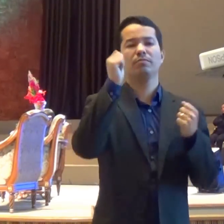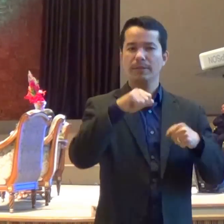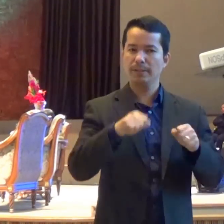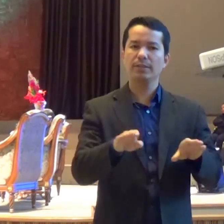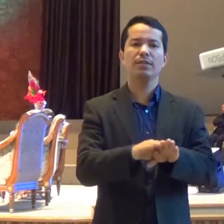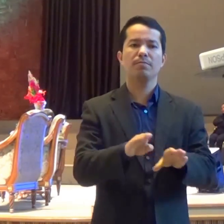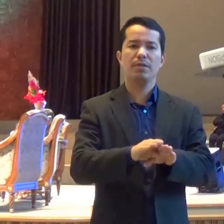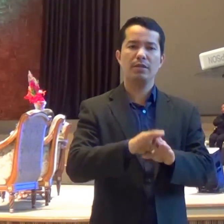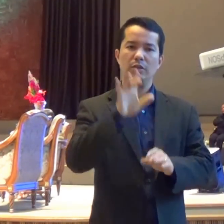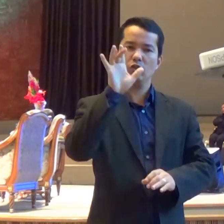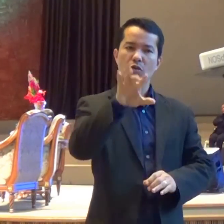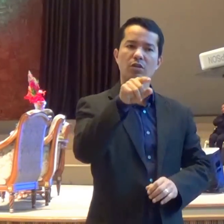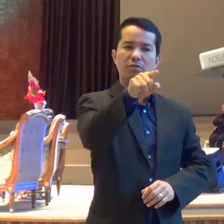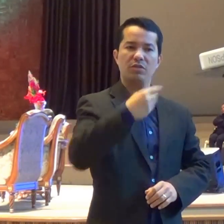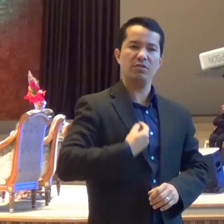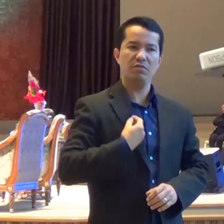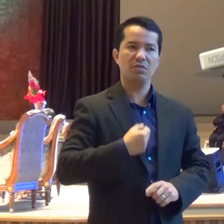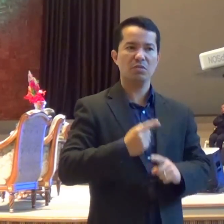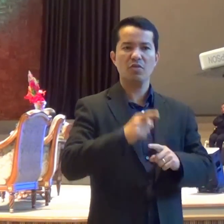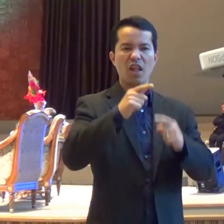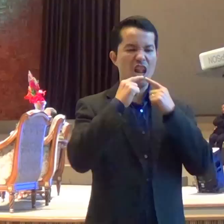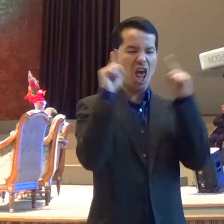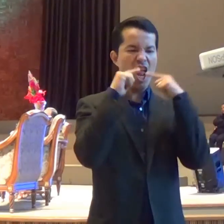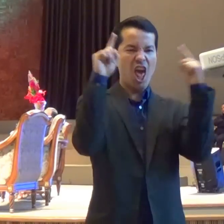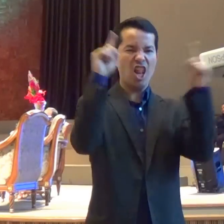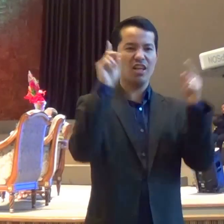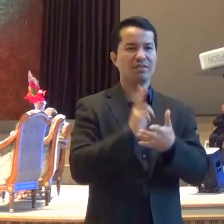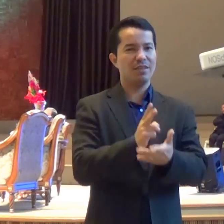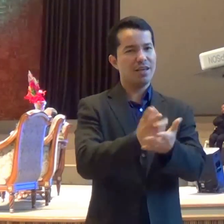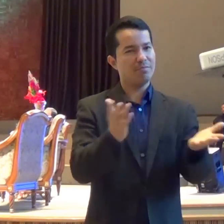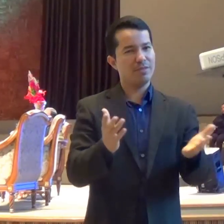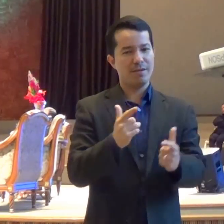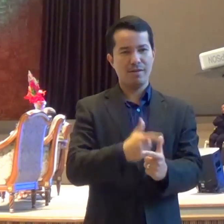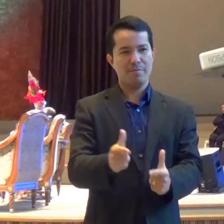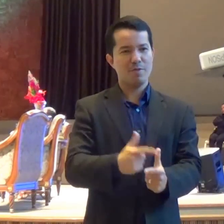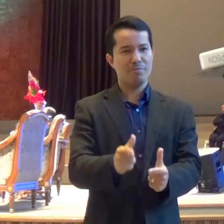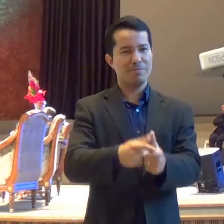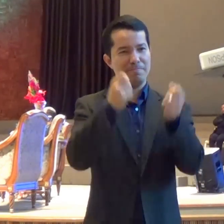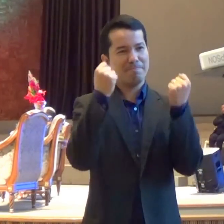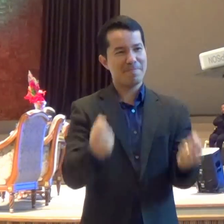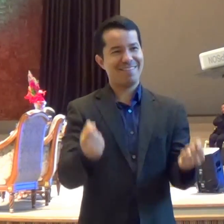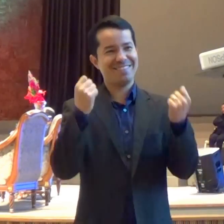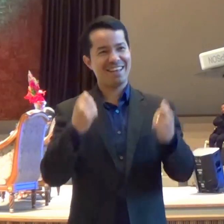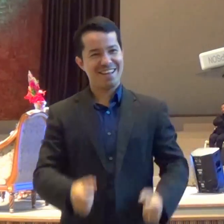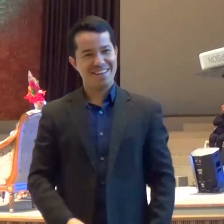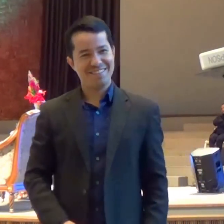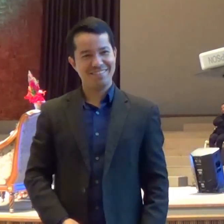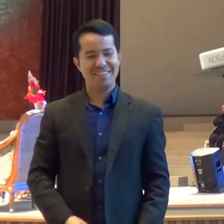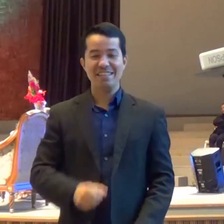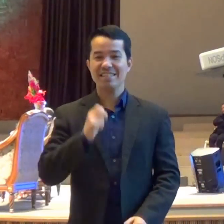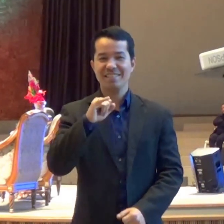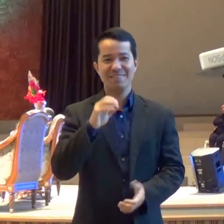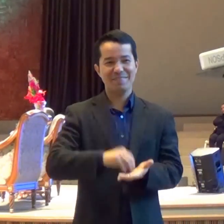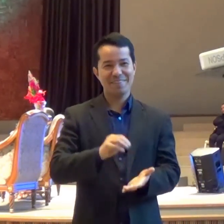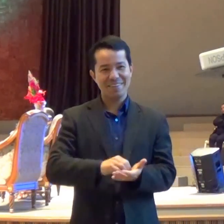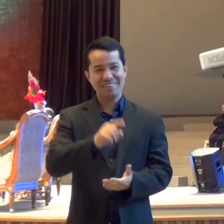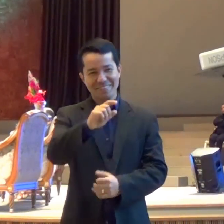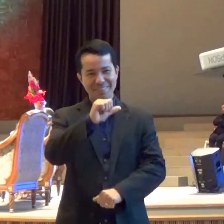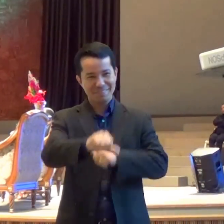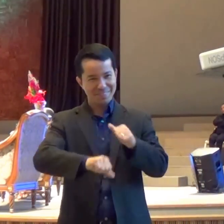língua Porque você fala demais E cria problema E se não Transformar a tua vida Vai dar